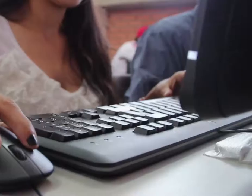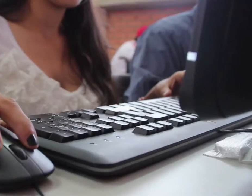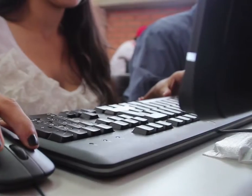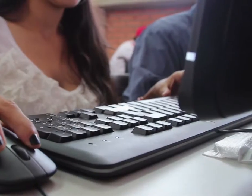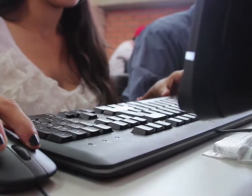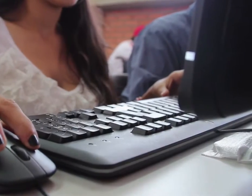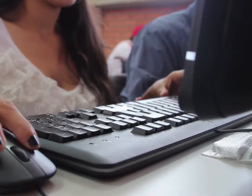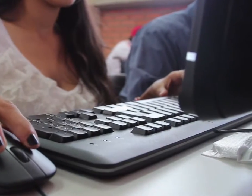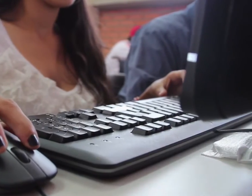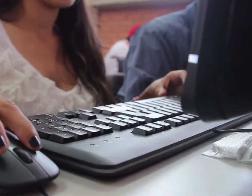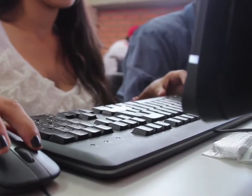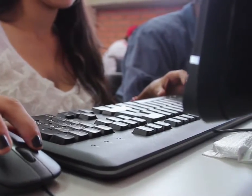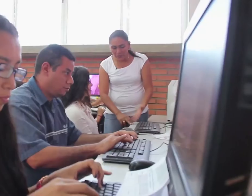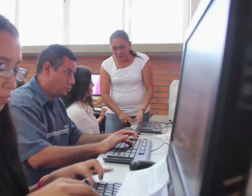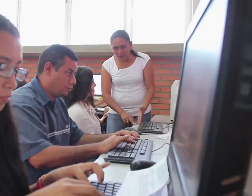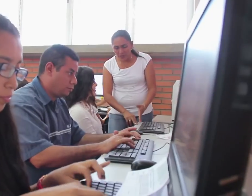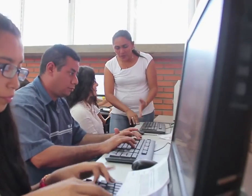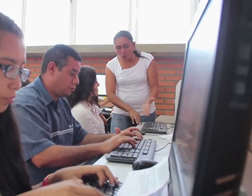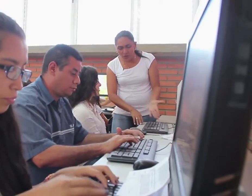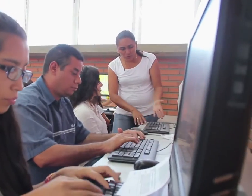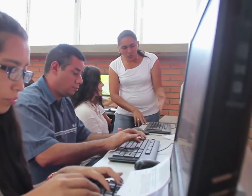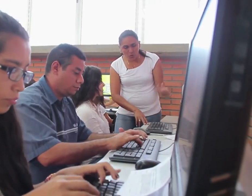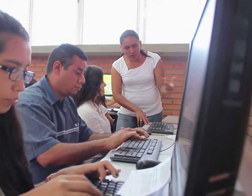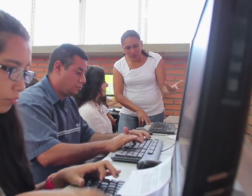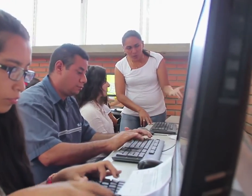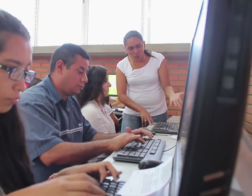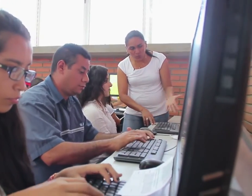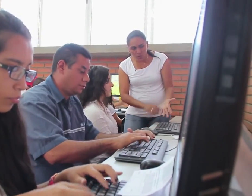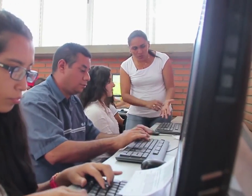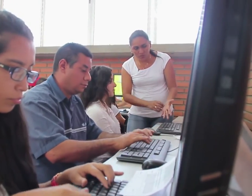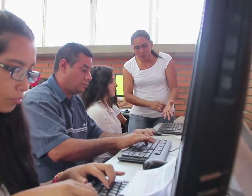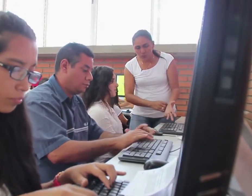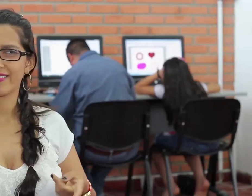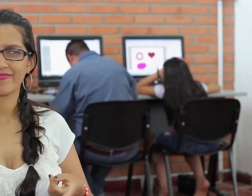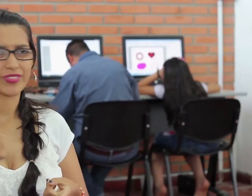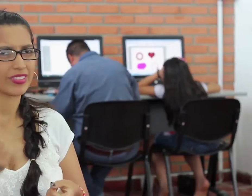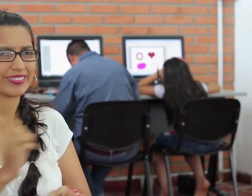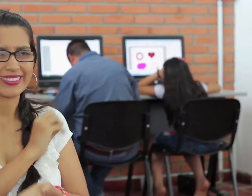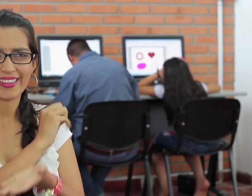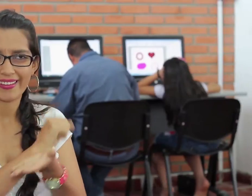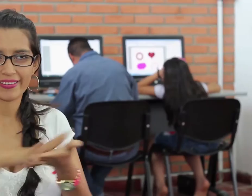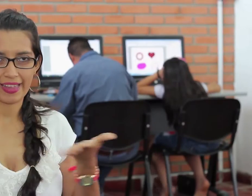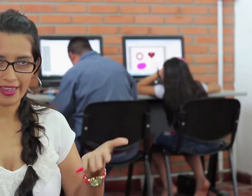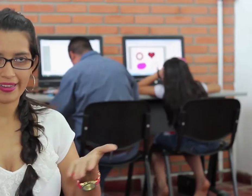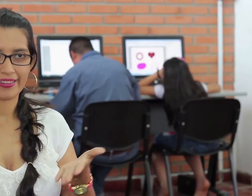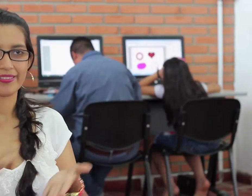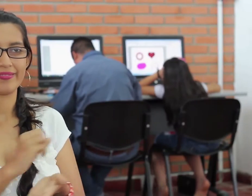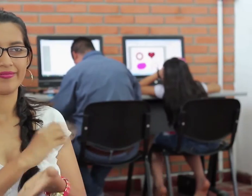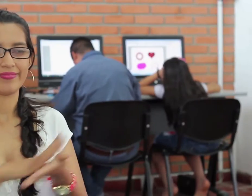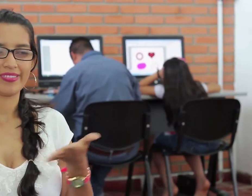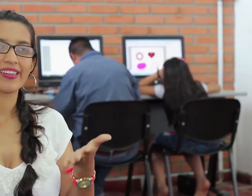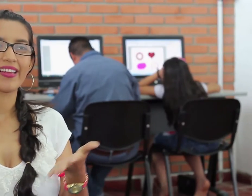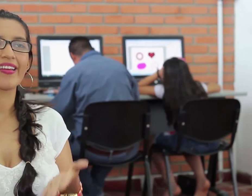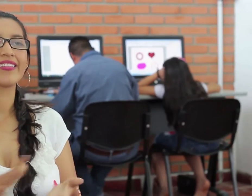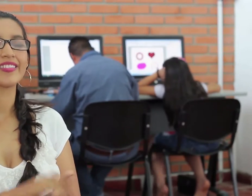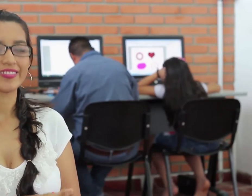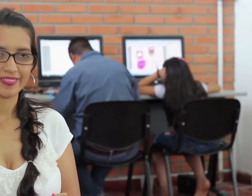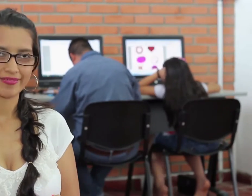los demás y con profesores capacitados adquiero más conocimientos. Además, el Punto Vive Digital del Ministerio TIC